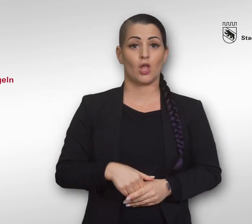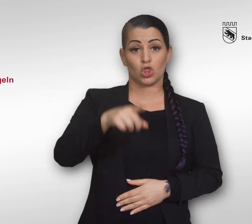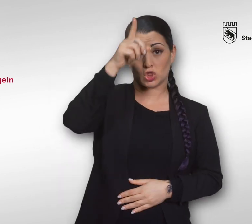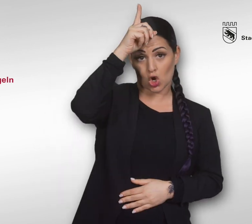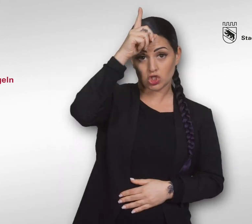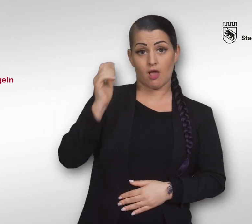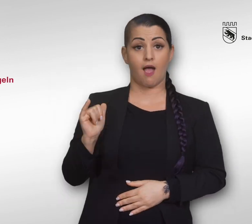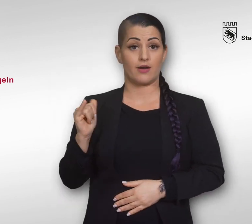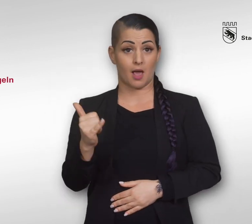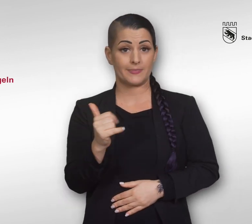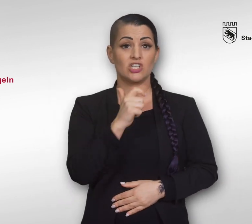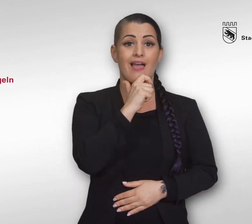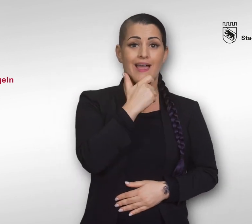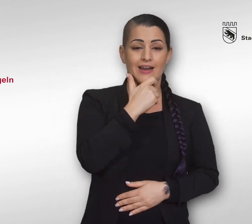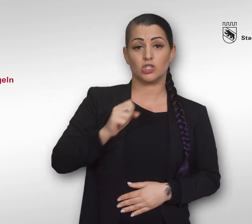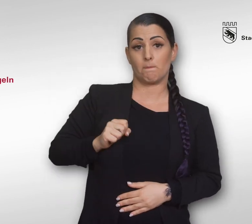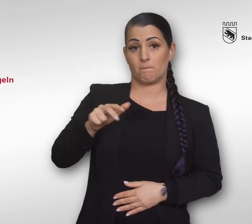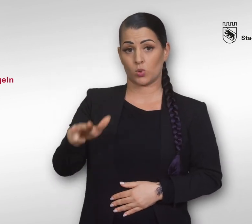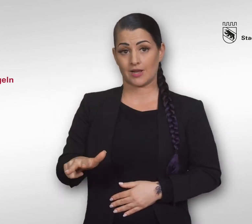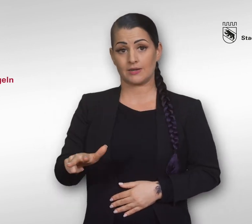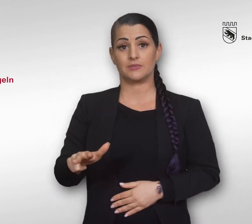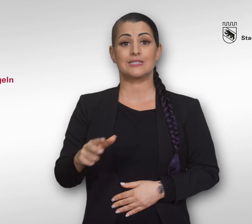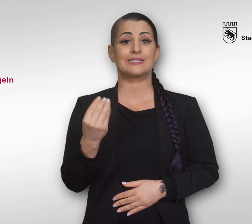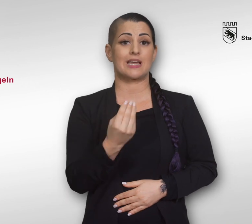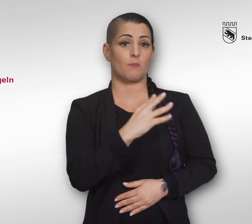-Kroatisch, Somalisch, Tamilisch, Tigrinja und Farsi.